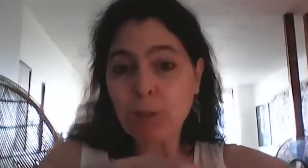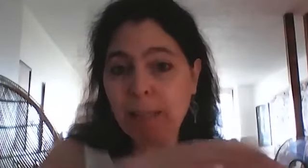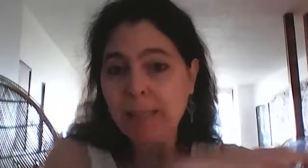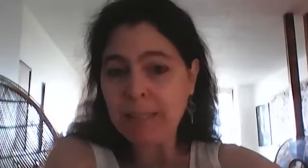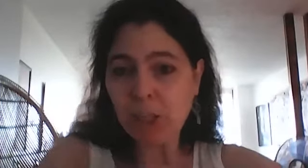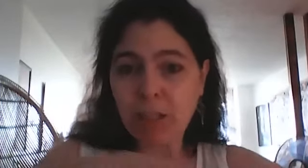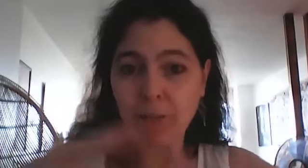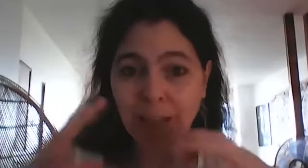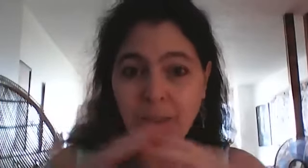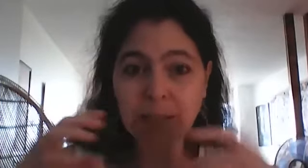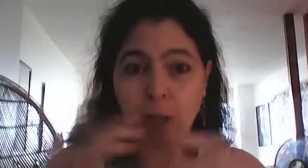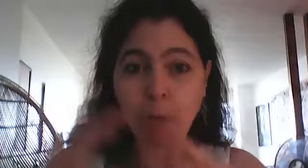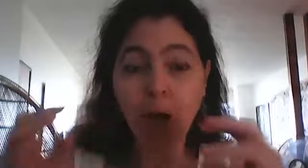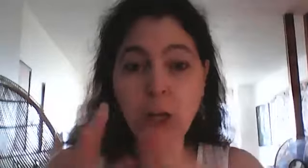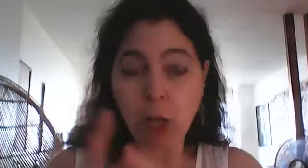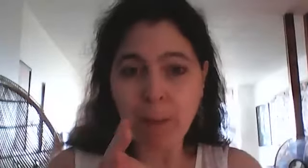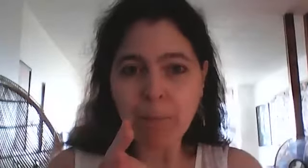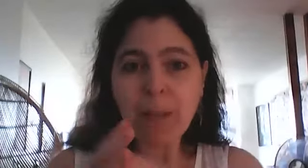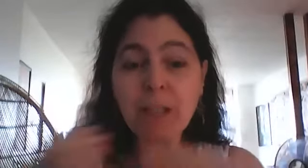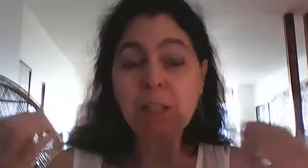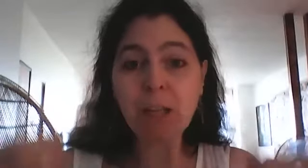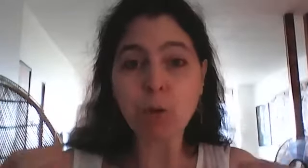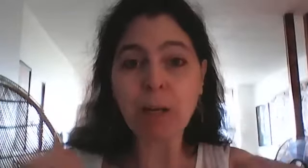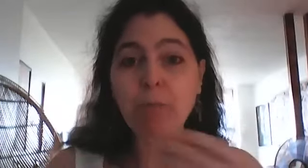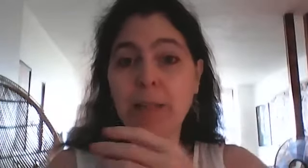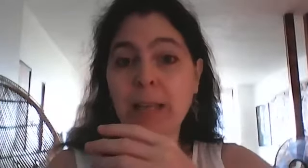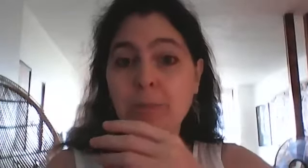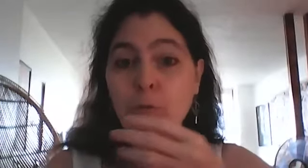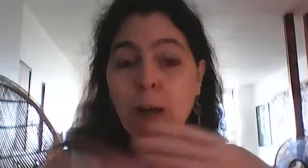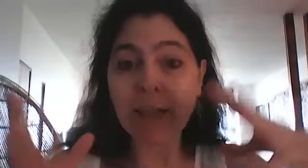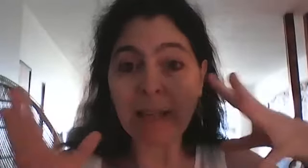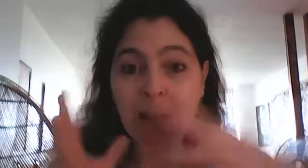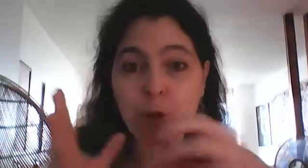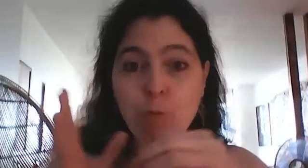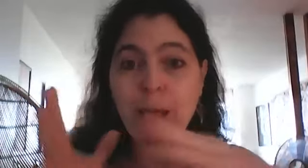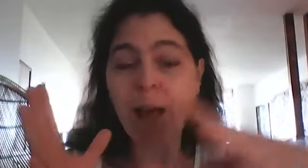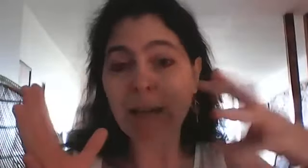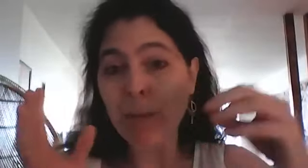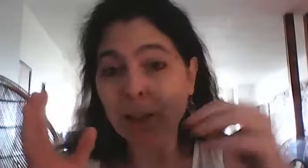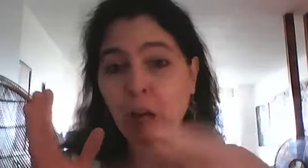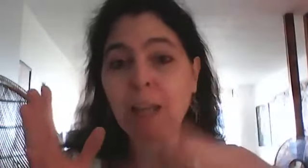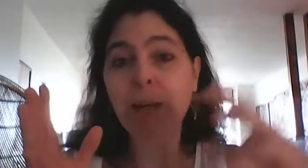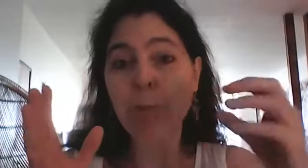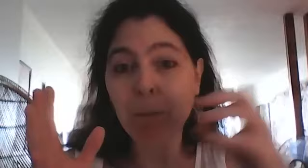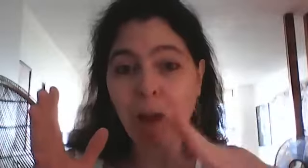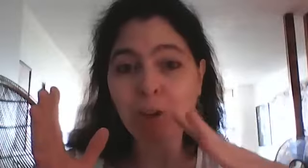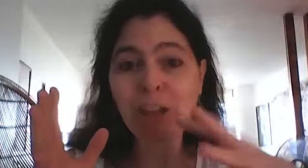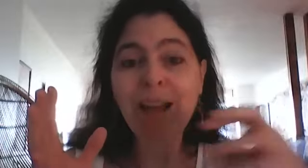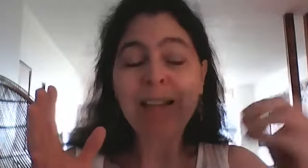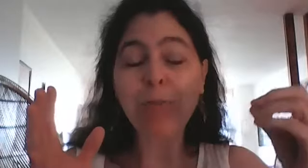vont sentir l'énergie qui va traverser leurs bras leurs mains il ya des gens qui sont clairvoyants qui vont voir les canales de lumière la lumière dorée la lumière blanche des